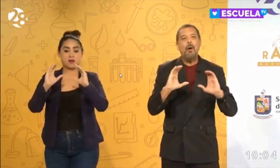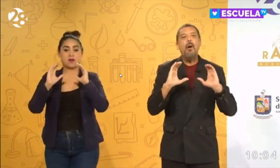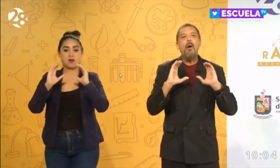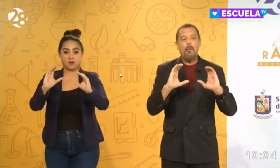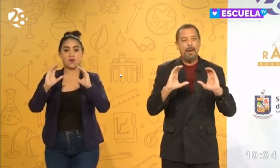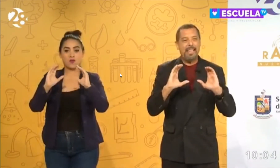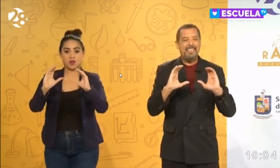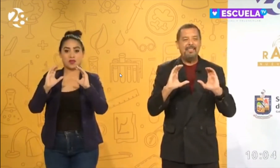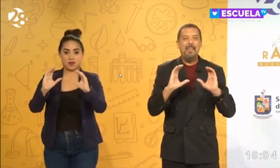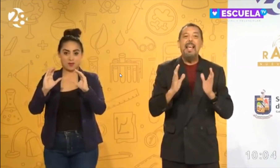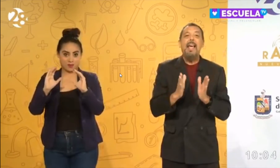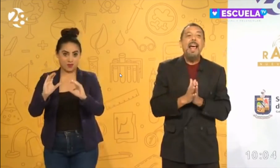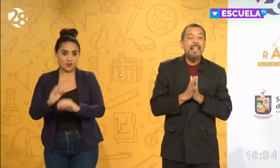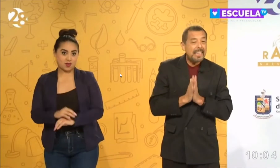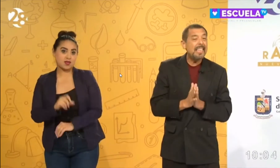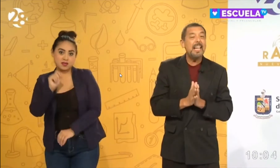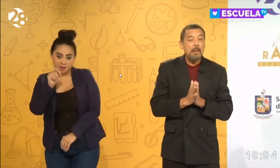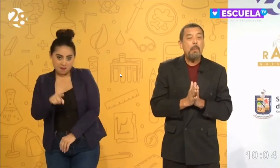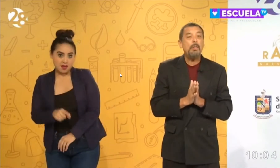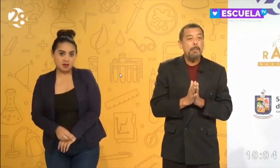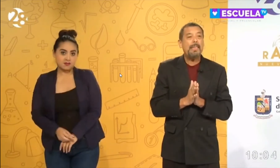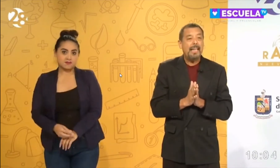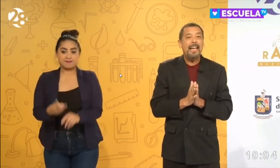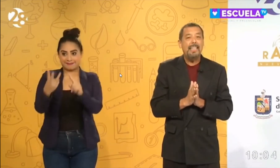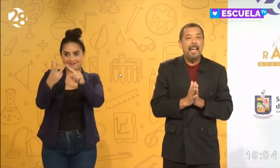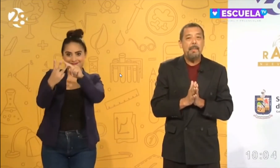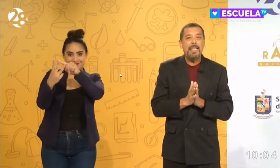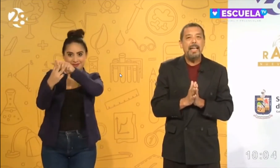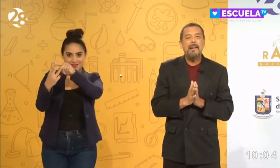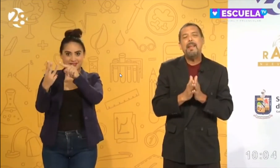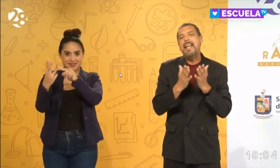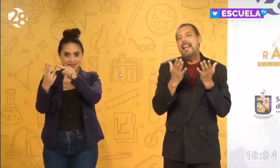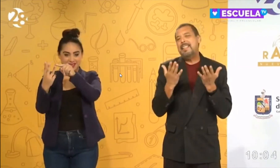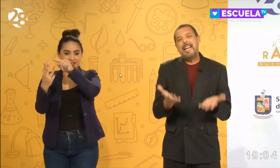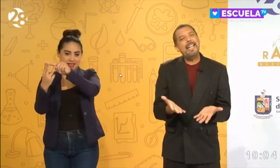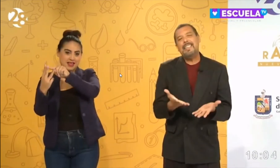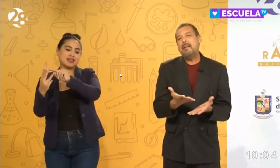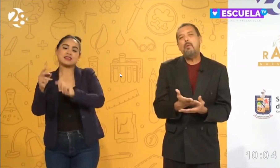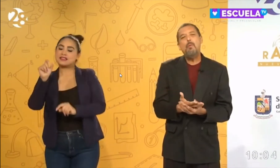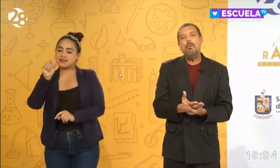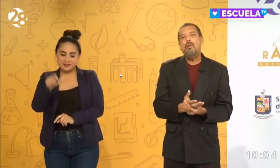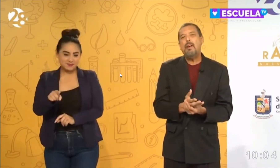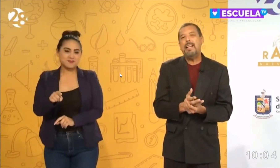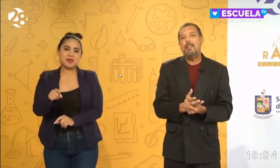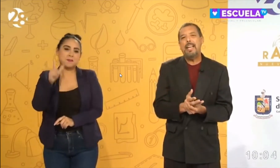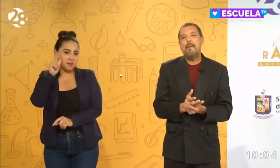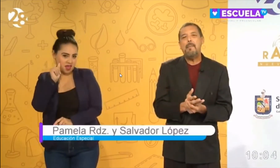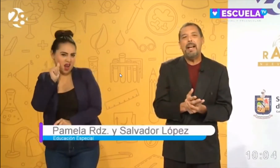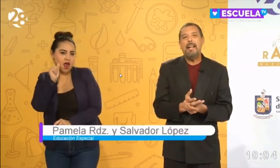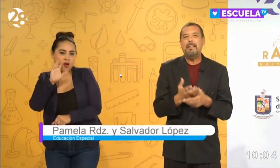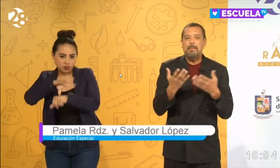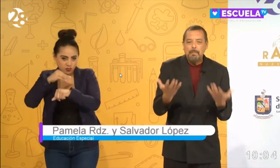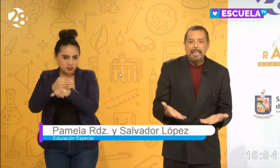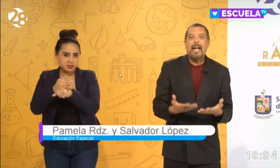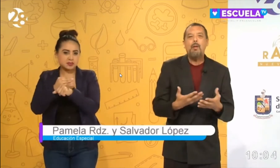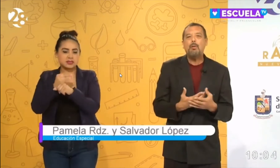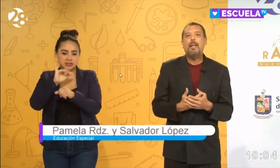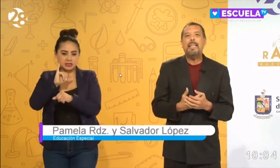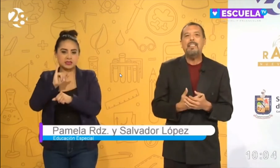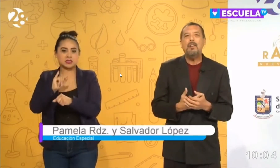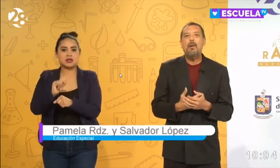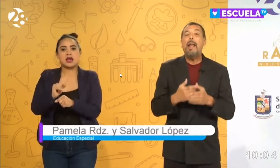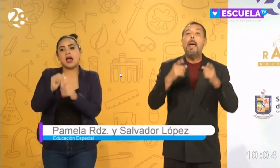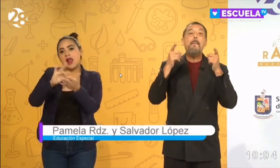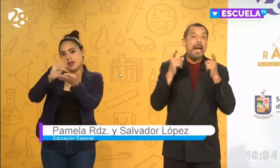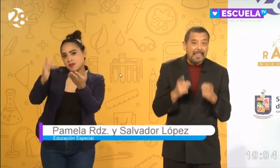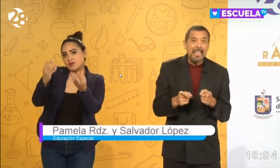le digo yo, cuídate. Estas señas las vamos a practicar el día de mañana. Les agradecemos mucho que nos hayan brindado su